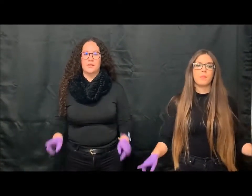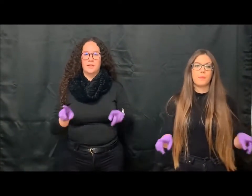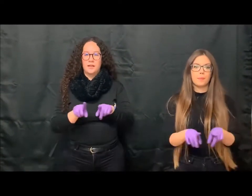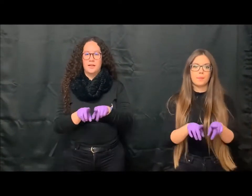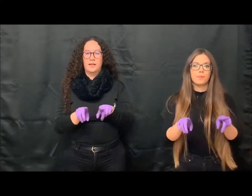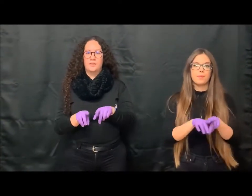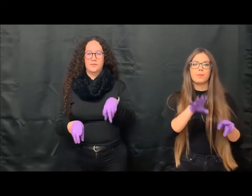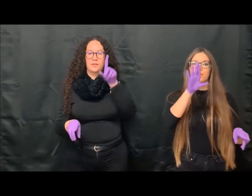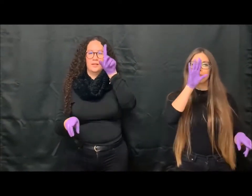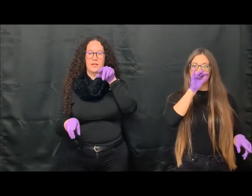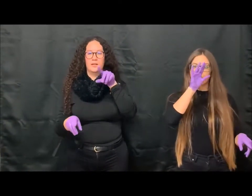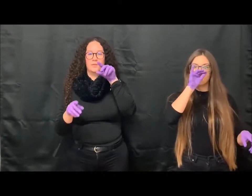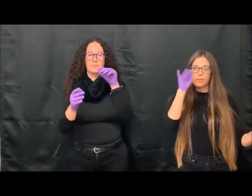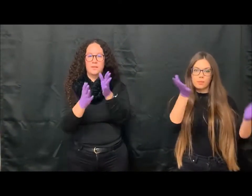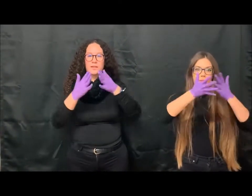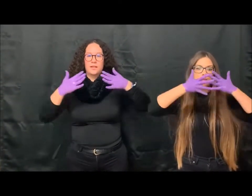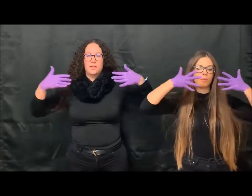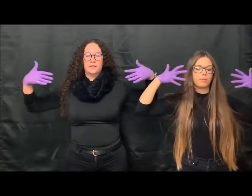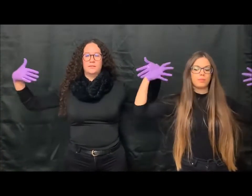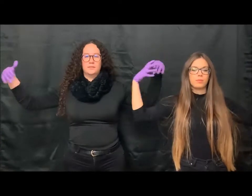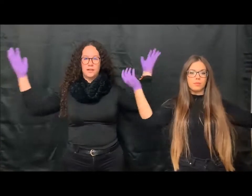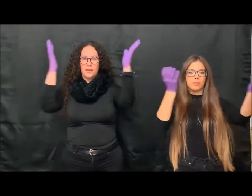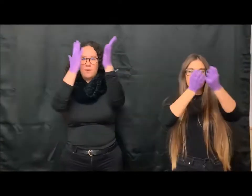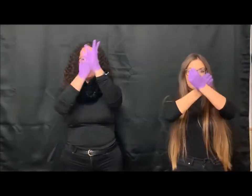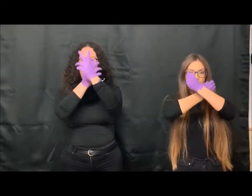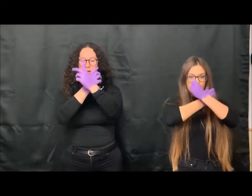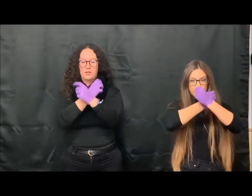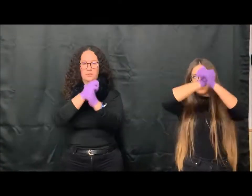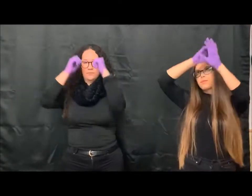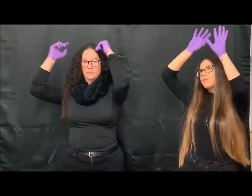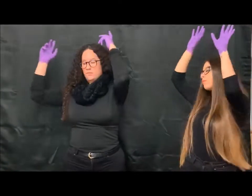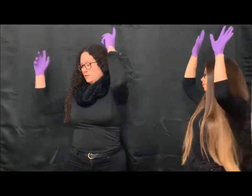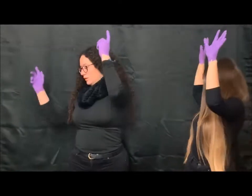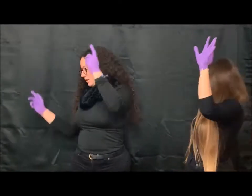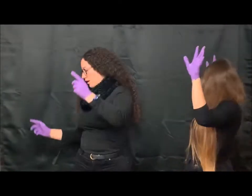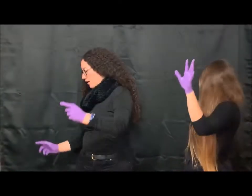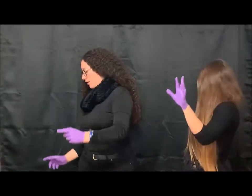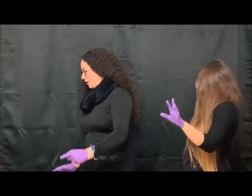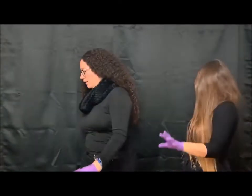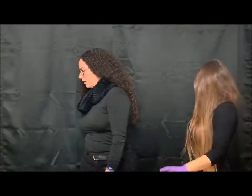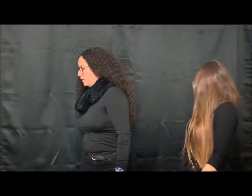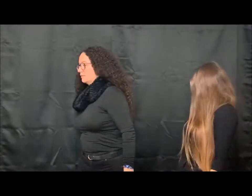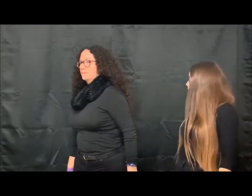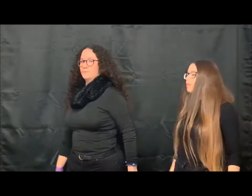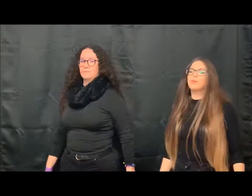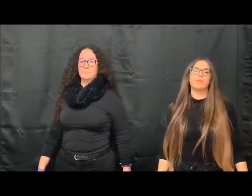Hay un jilguero en mi garganta que vuela con fuerza